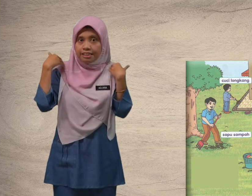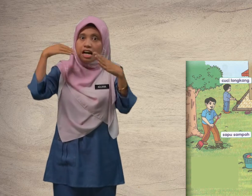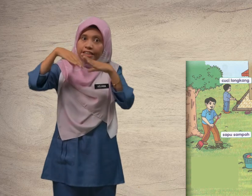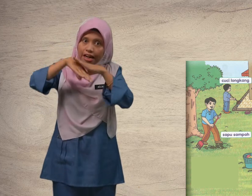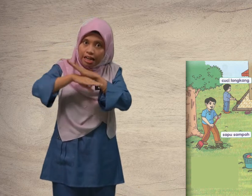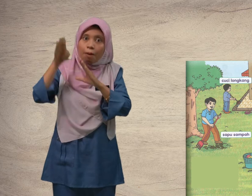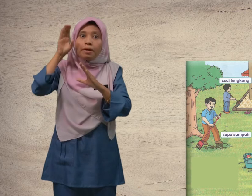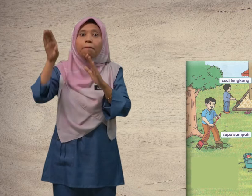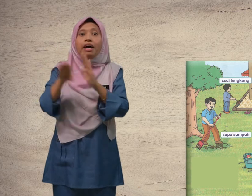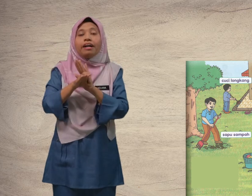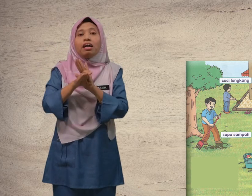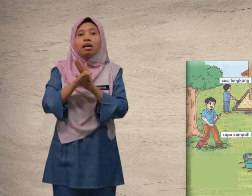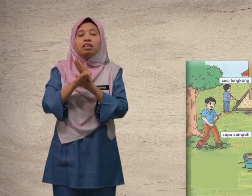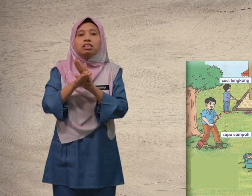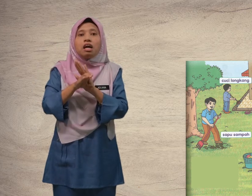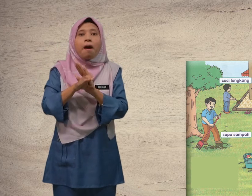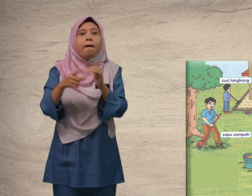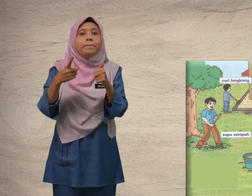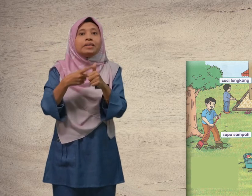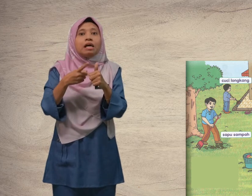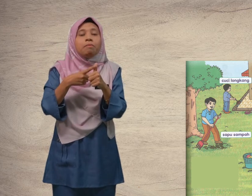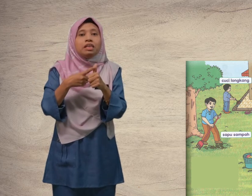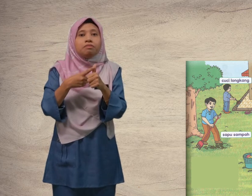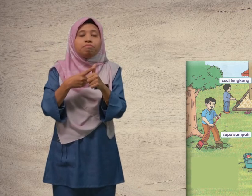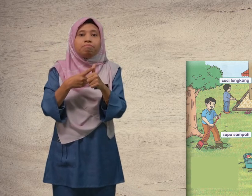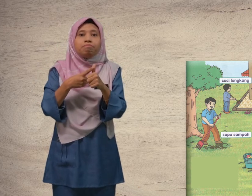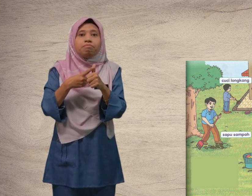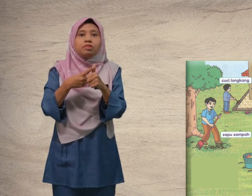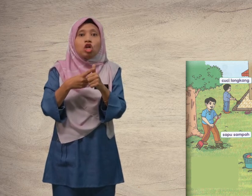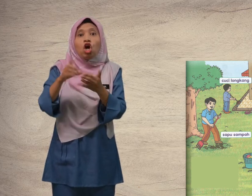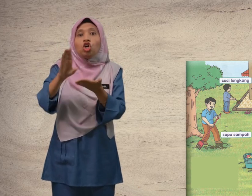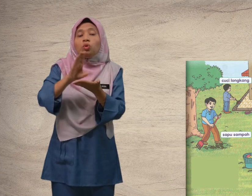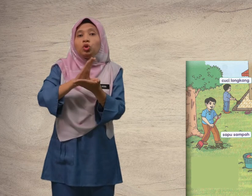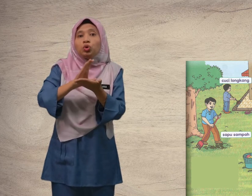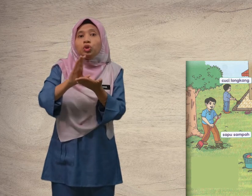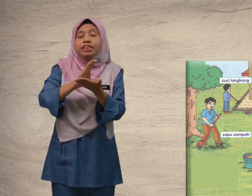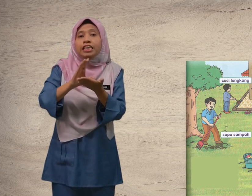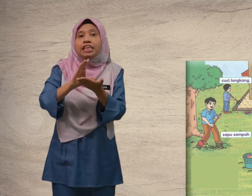dalam gambar. Pertama, cuci